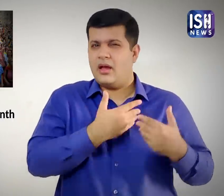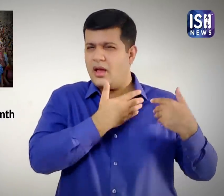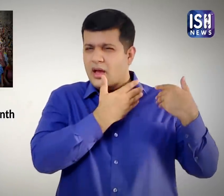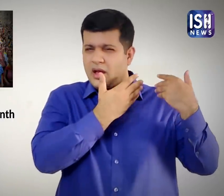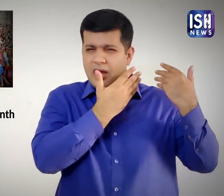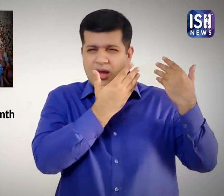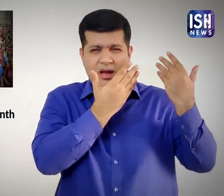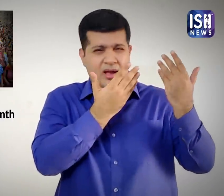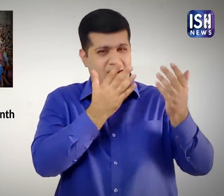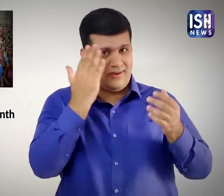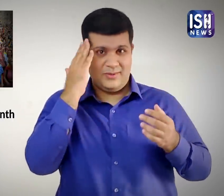तरस्ते रहे है।